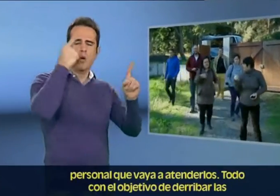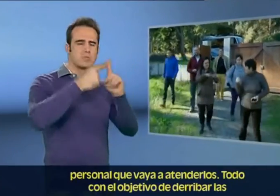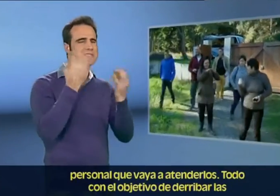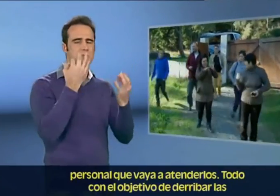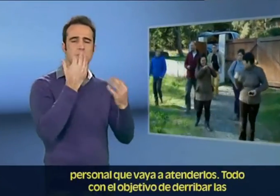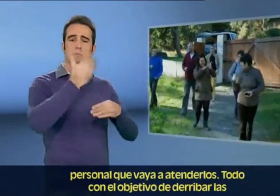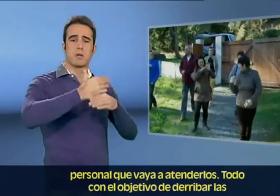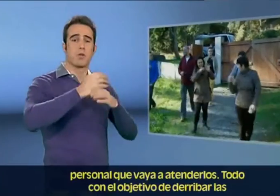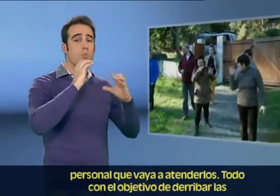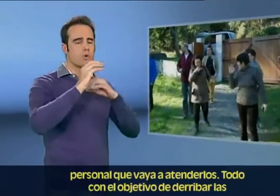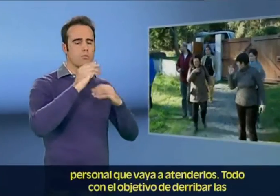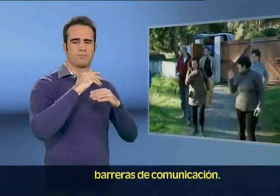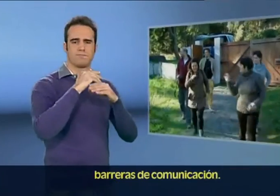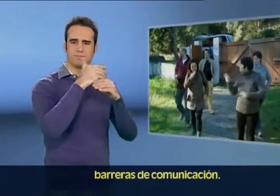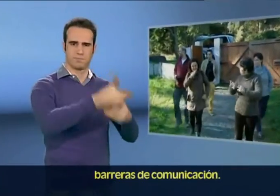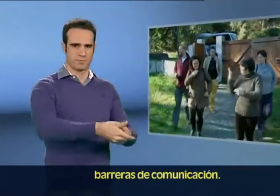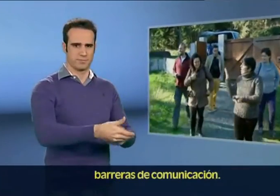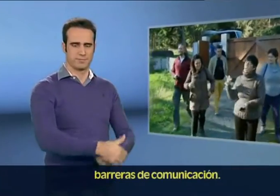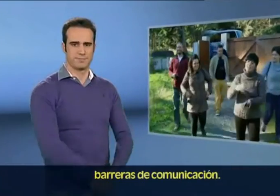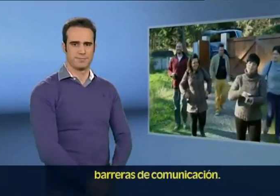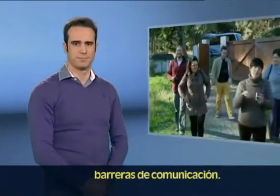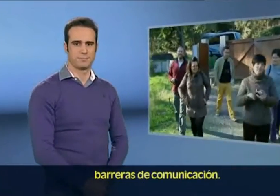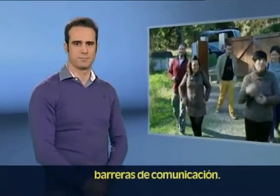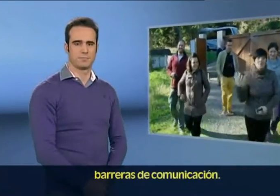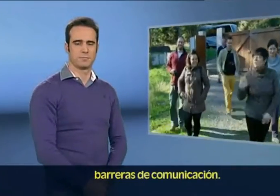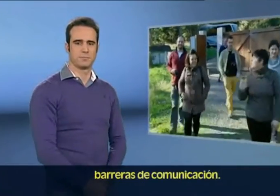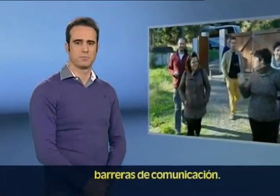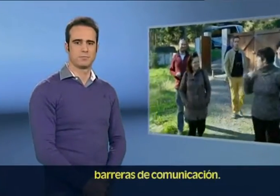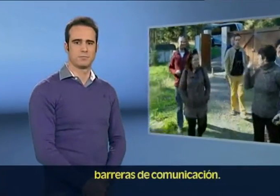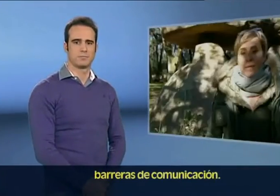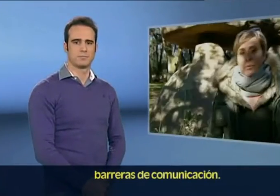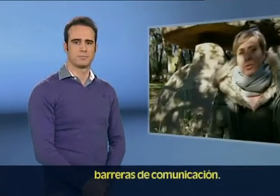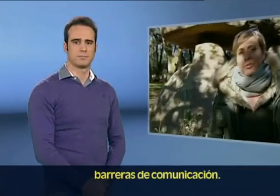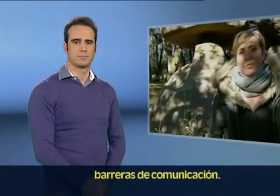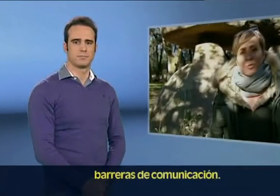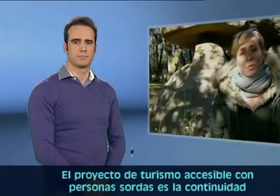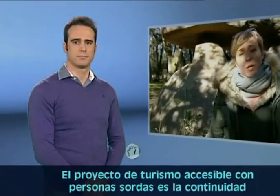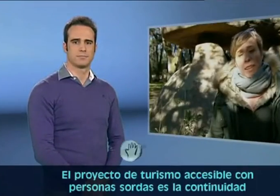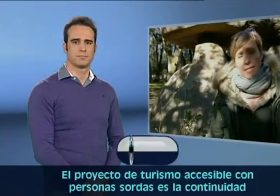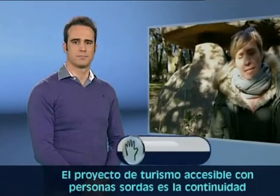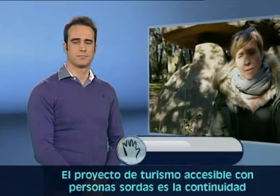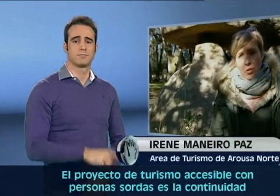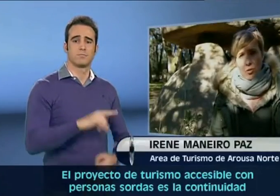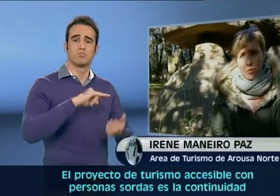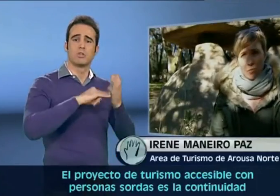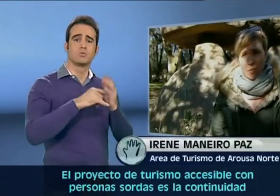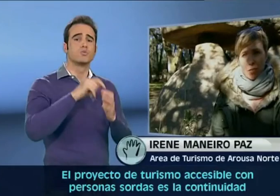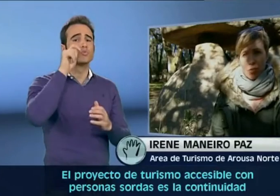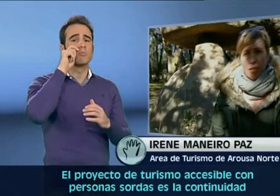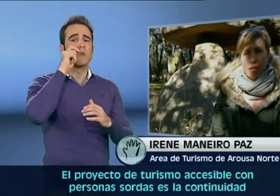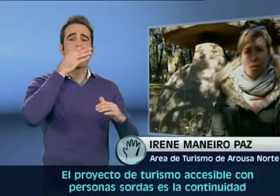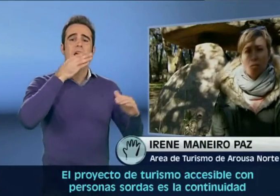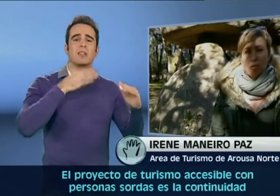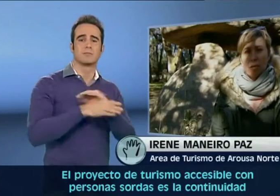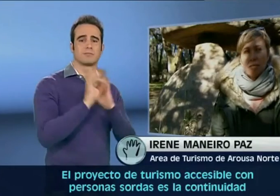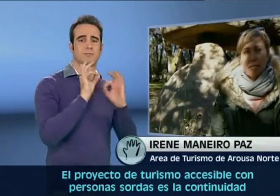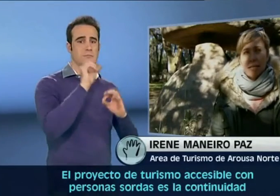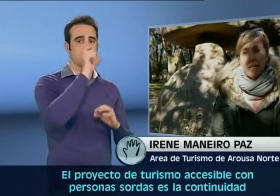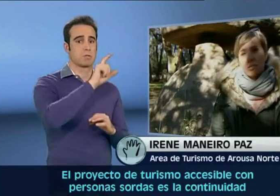objetivo de derribar las barreras de comunicación. El proyecto de turismo accesible con personas sordas es la